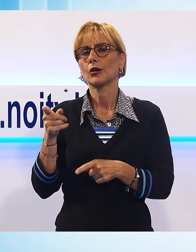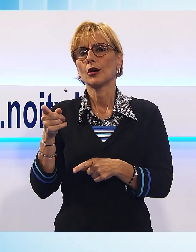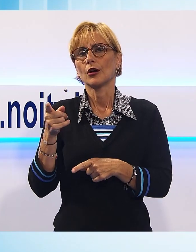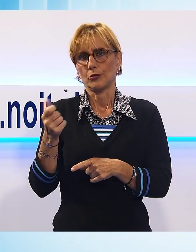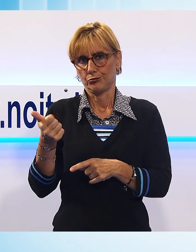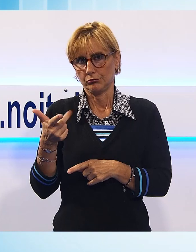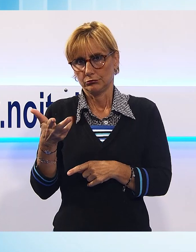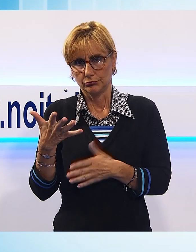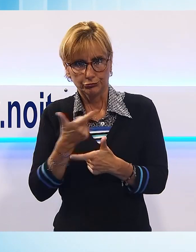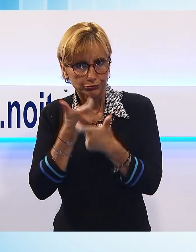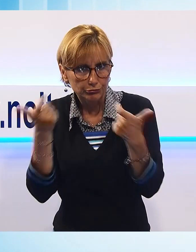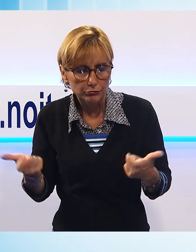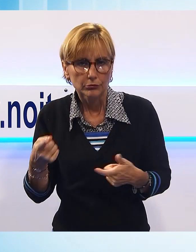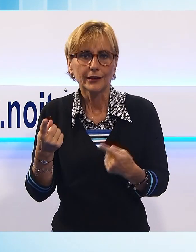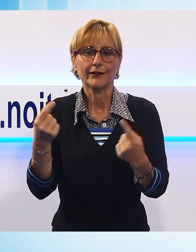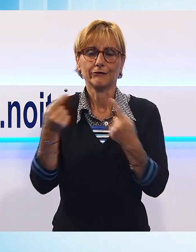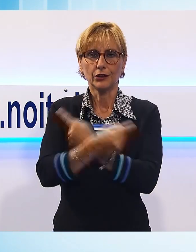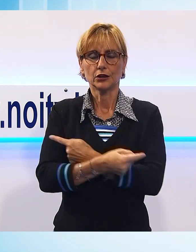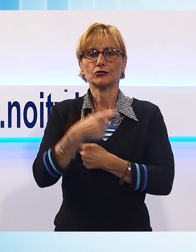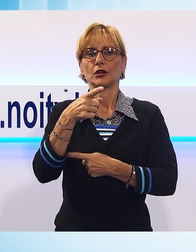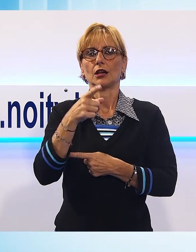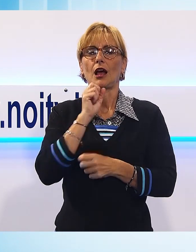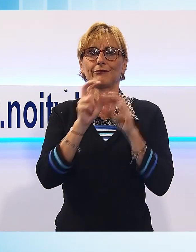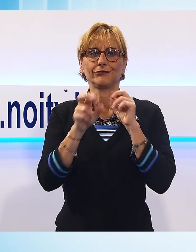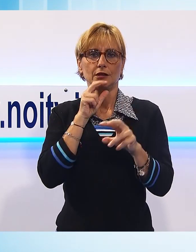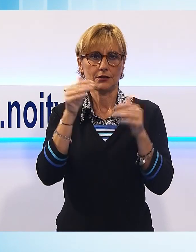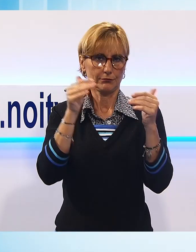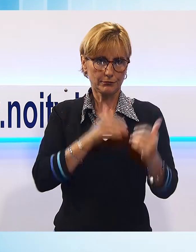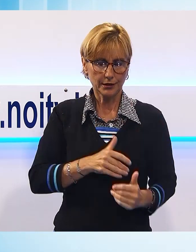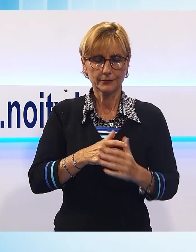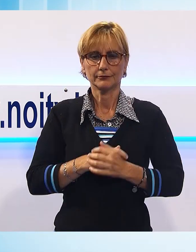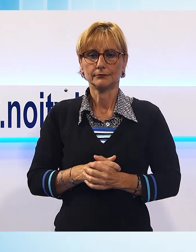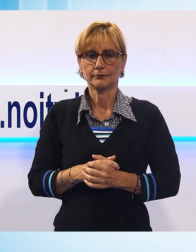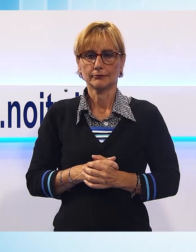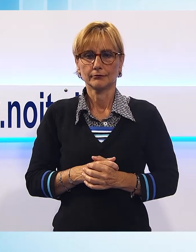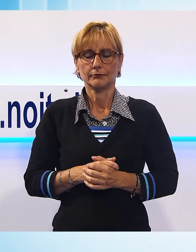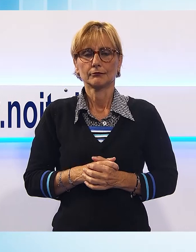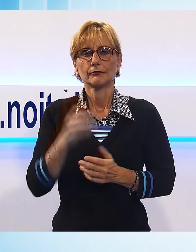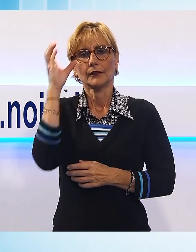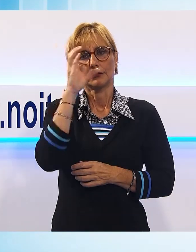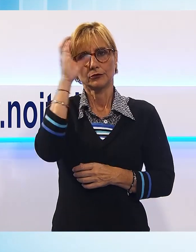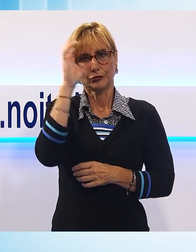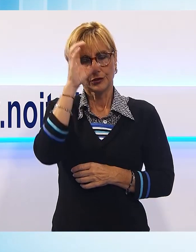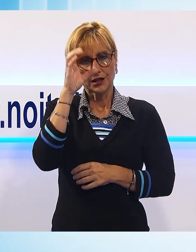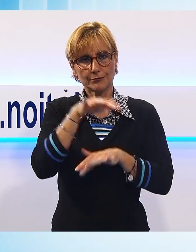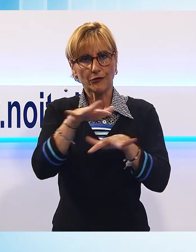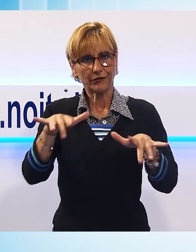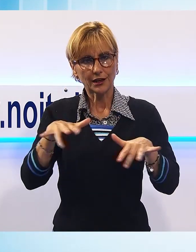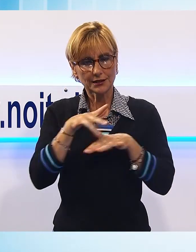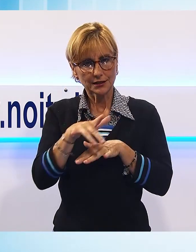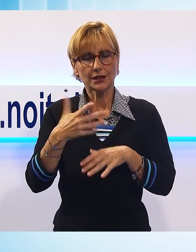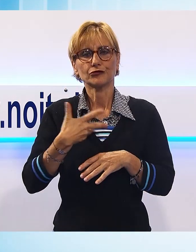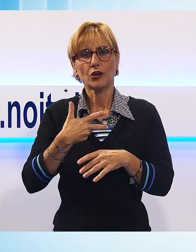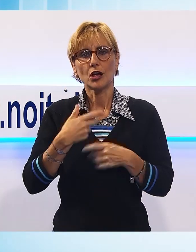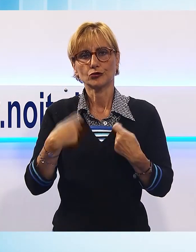quanti sono gli avvisi sui portali più conosciuti del sistema. L'ambito turistico della Versilia rappresenta lo